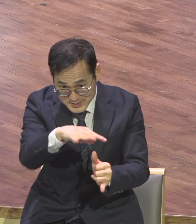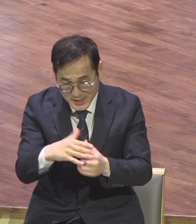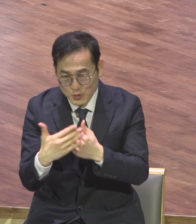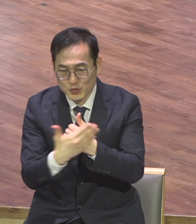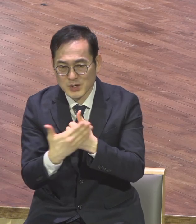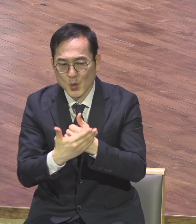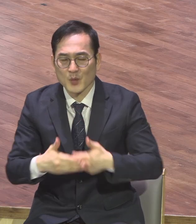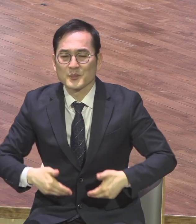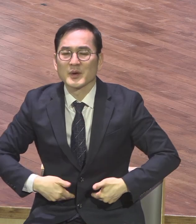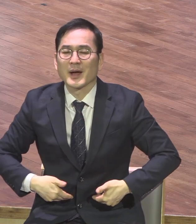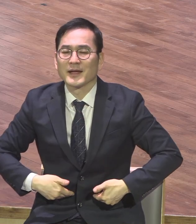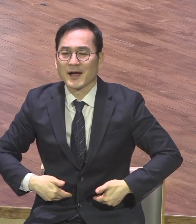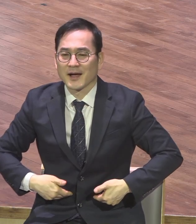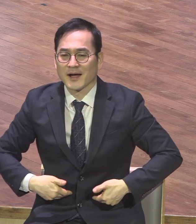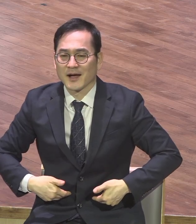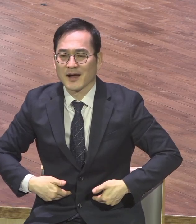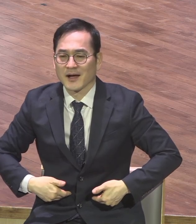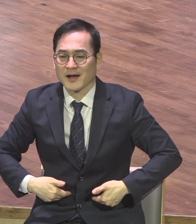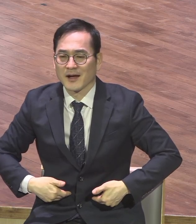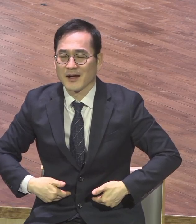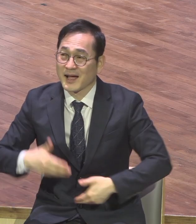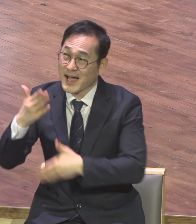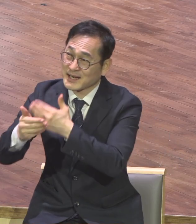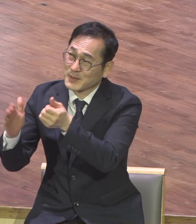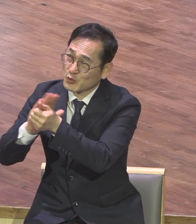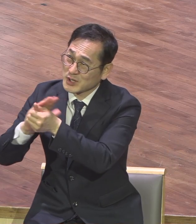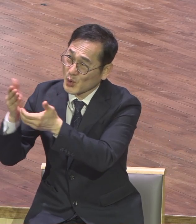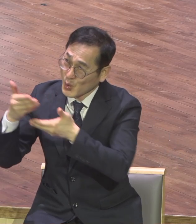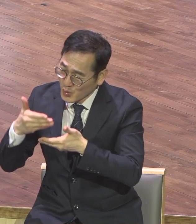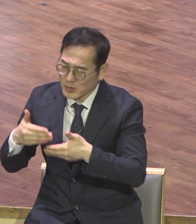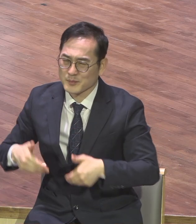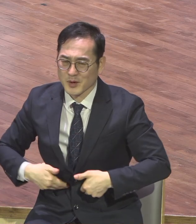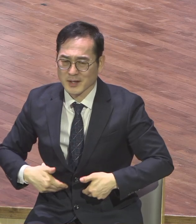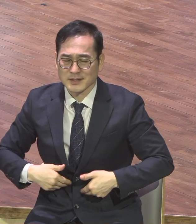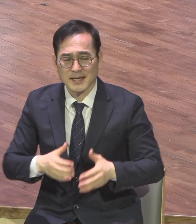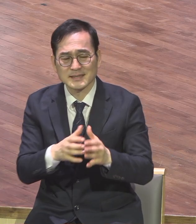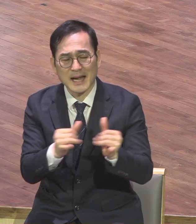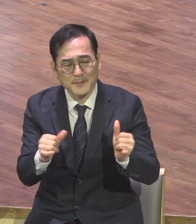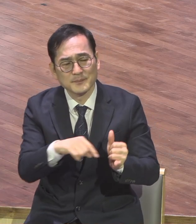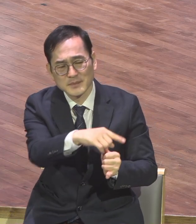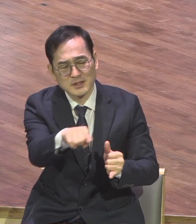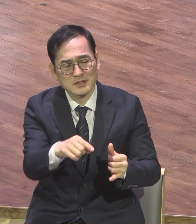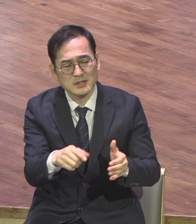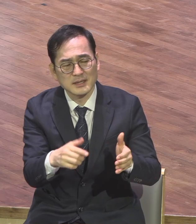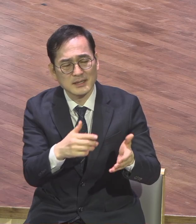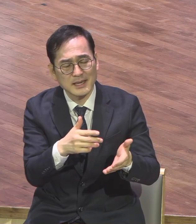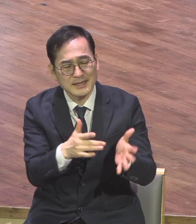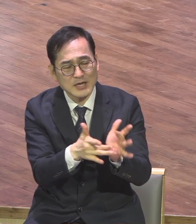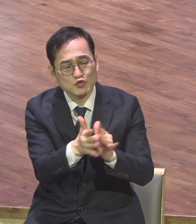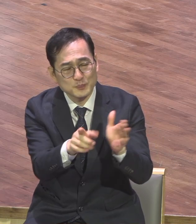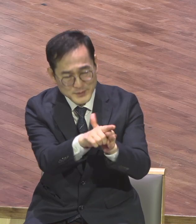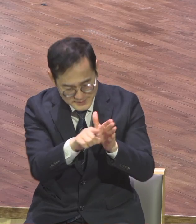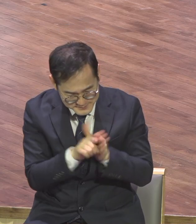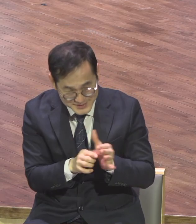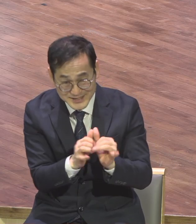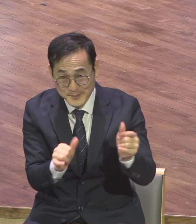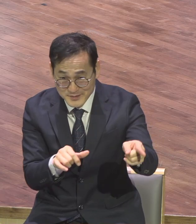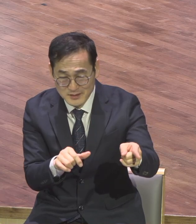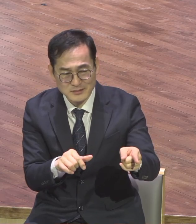그런 말을 했습니다 성도 여러분 우리는요 서로 서로 서로를 세워주는